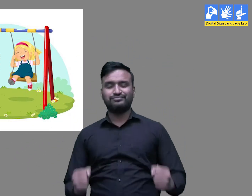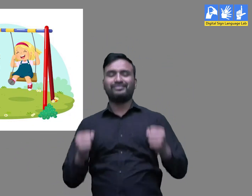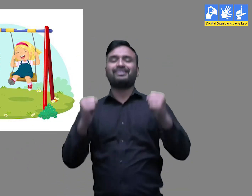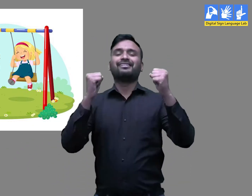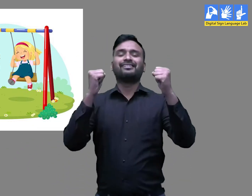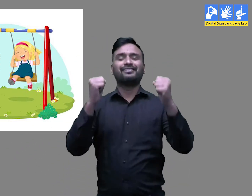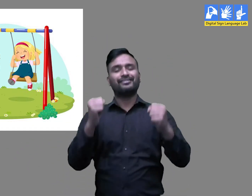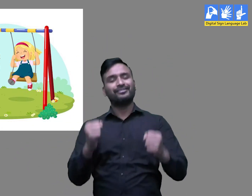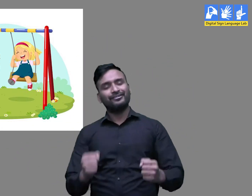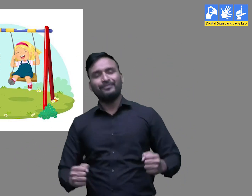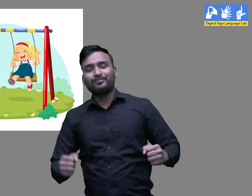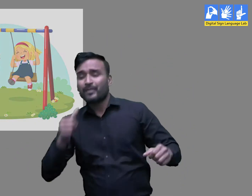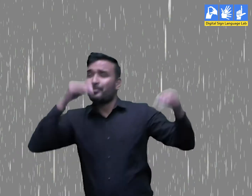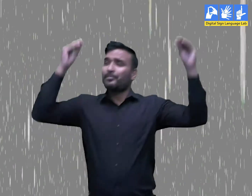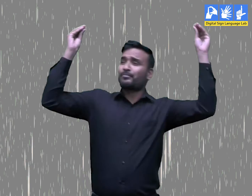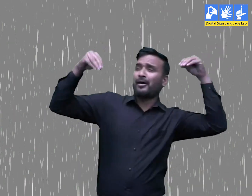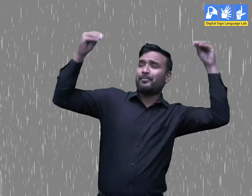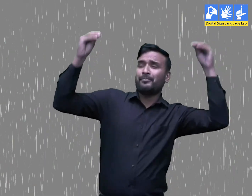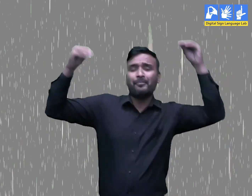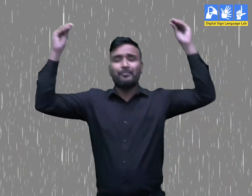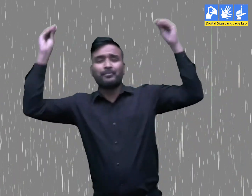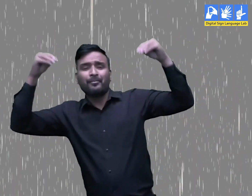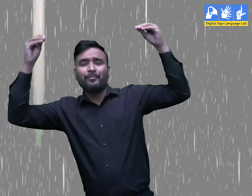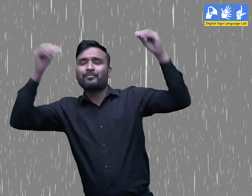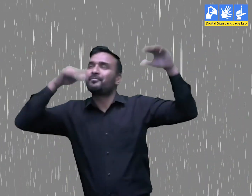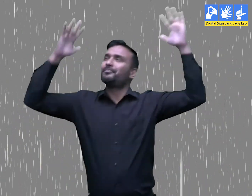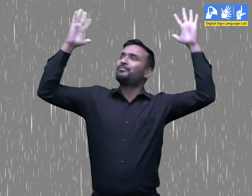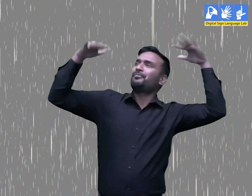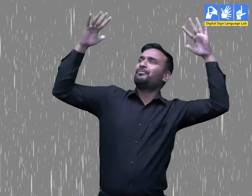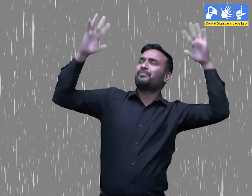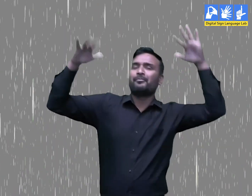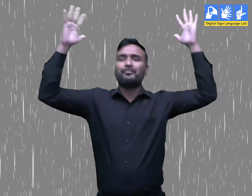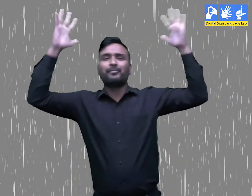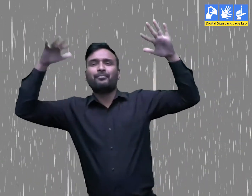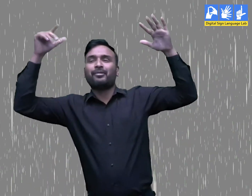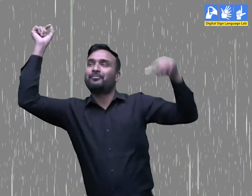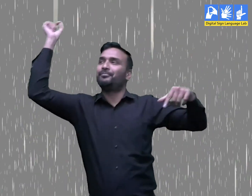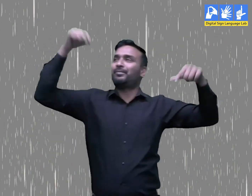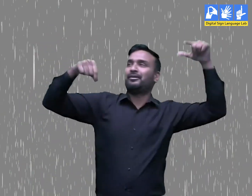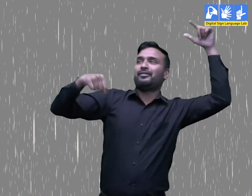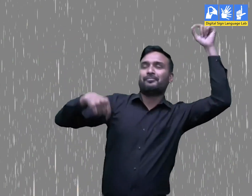पढ़ने लगी पुहार रिमजिम सावन आया